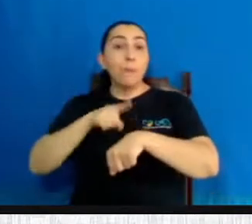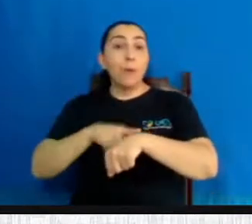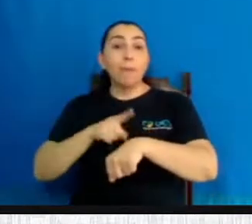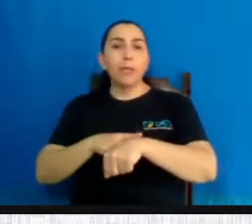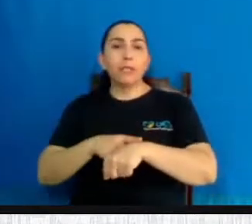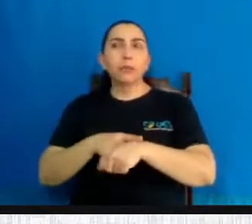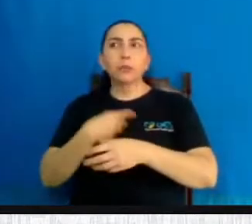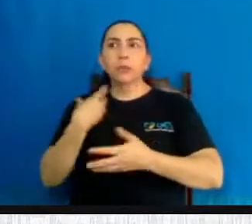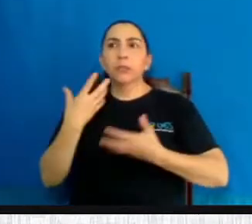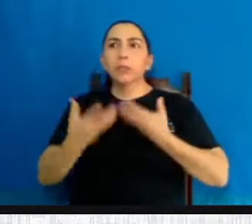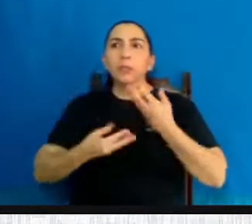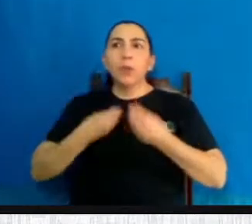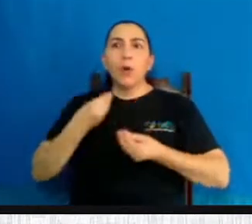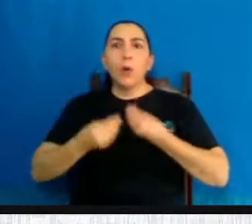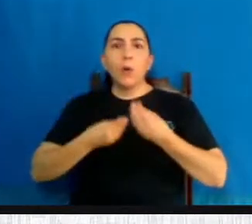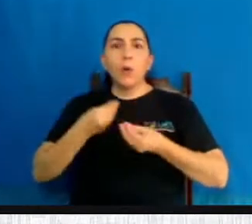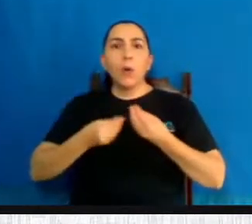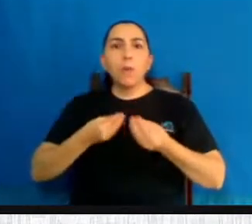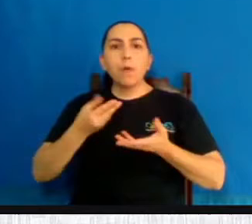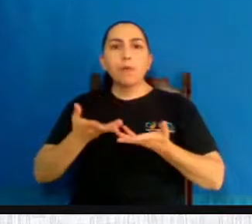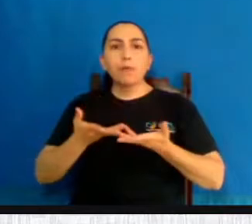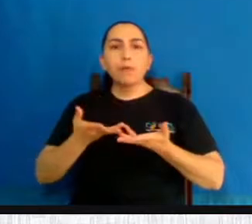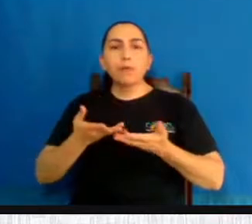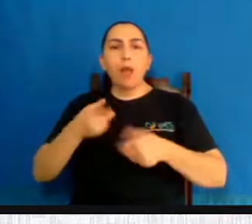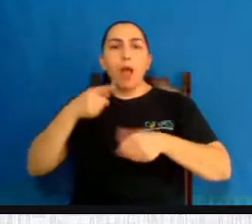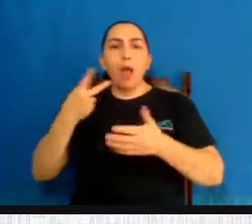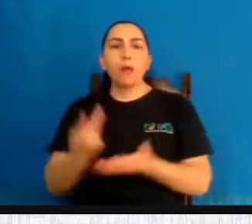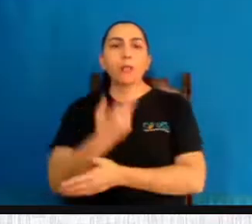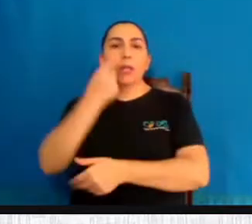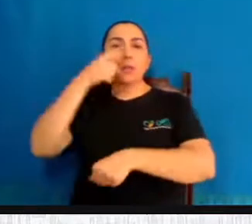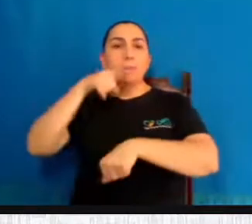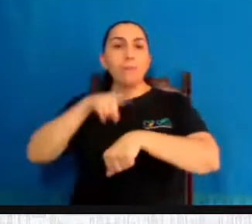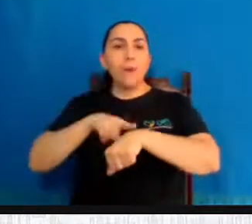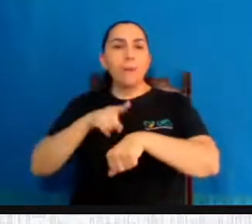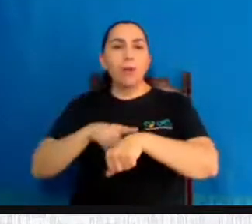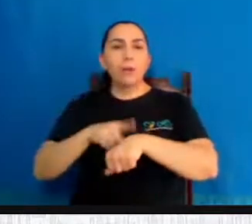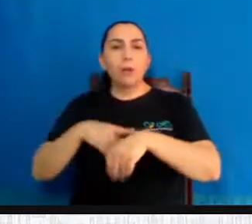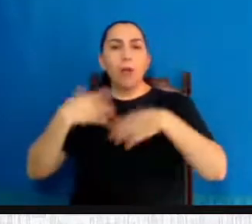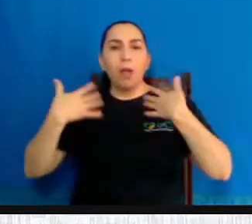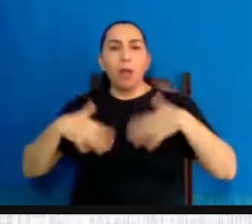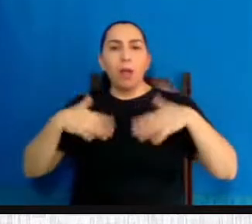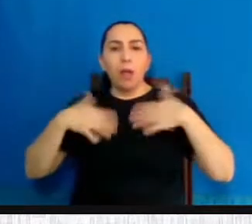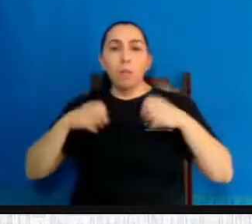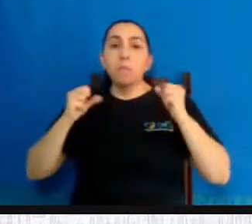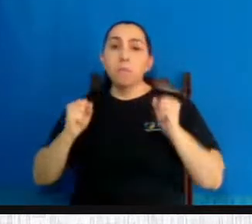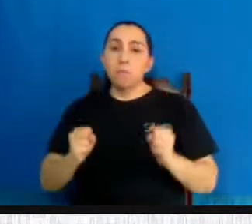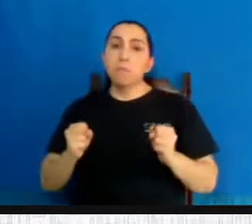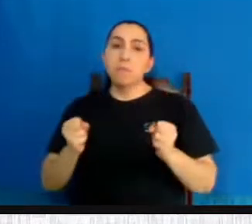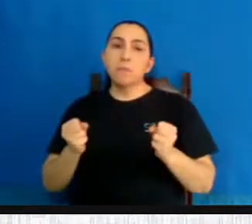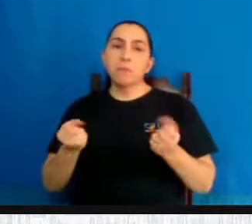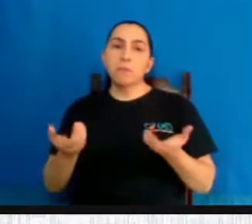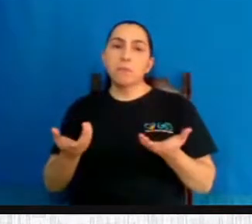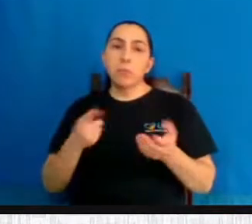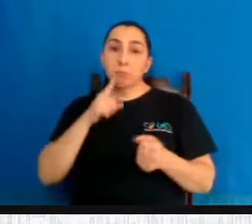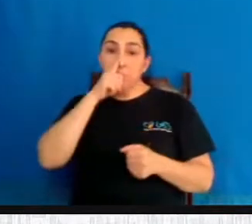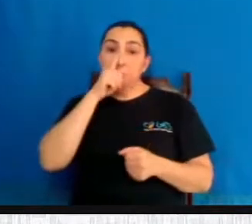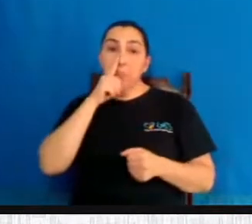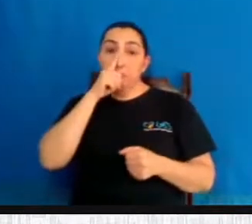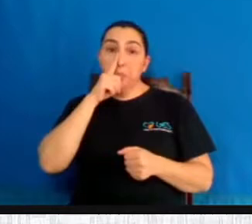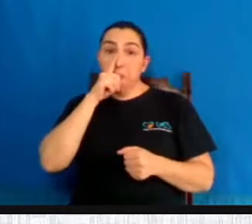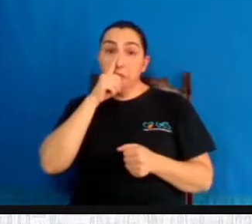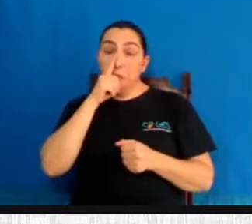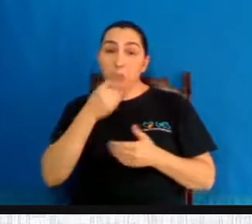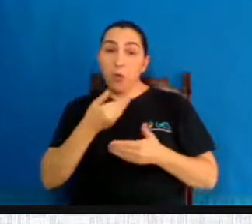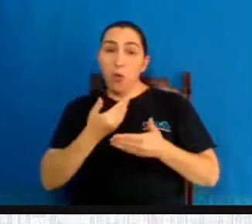nossa reação inesperada, está no livro O Evangelho de Chico Xavier, ele vai dizer que é muito perigoso a gente ter